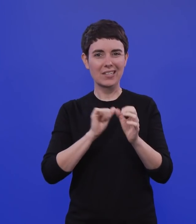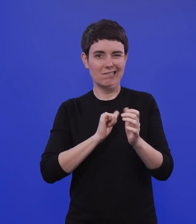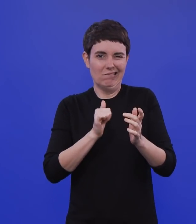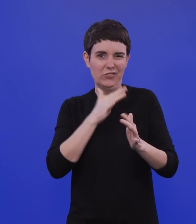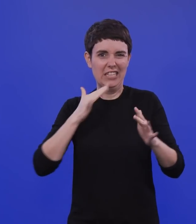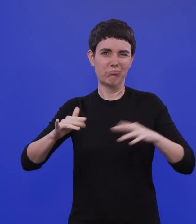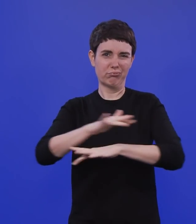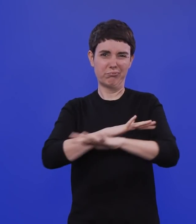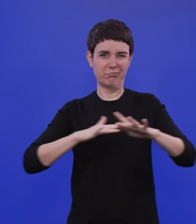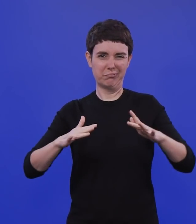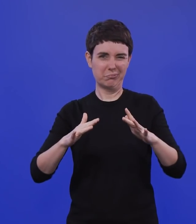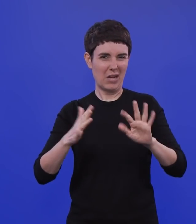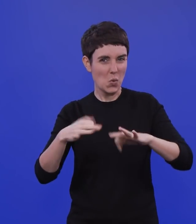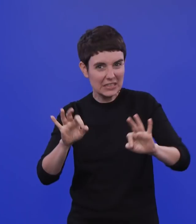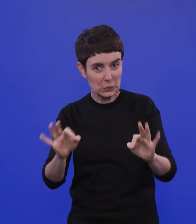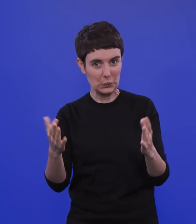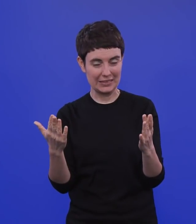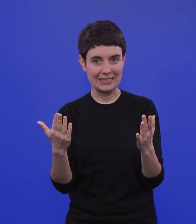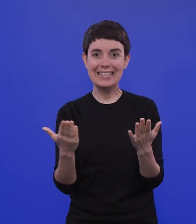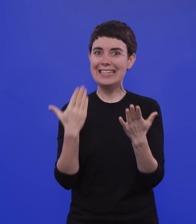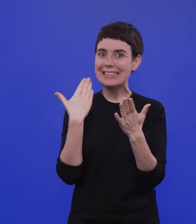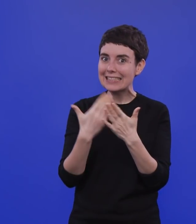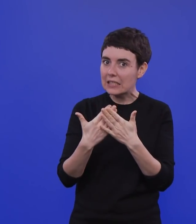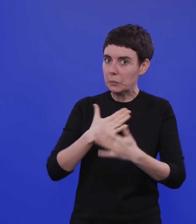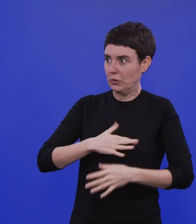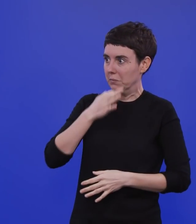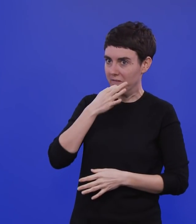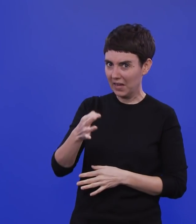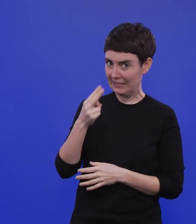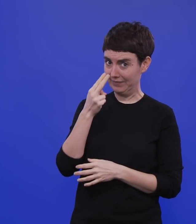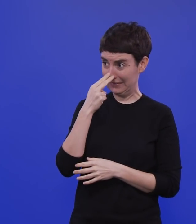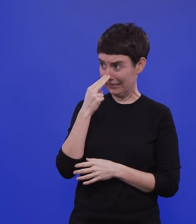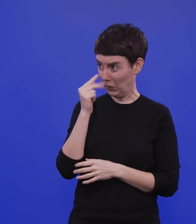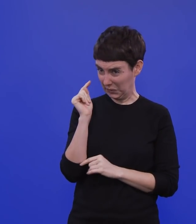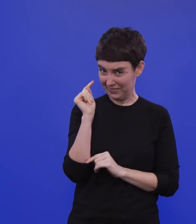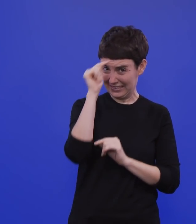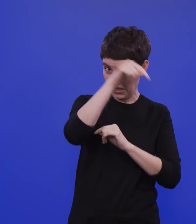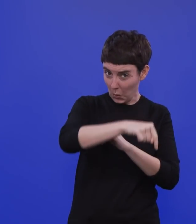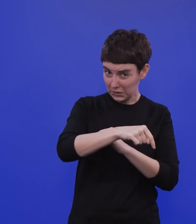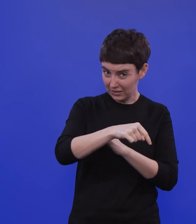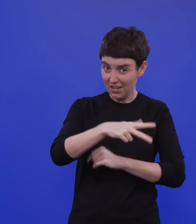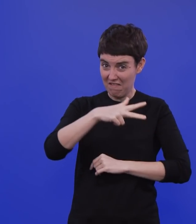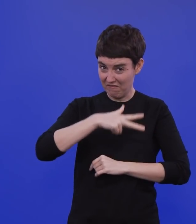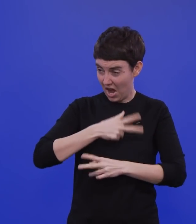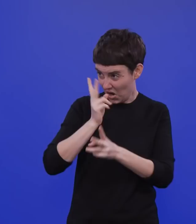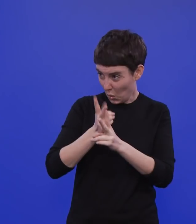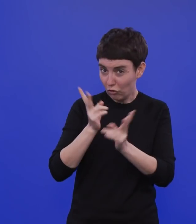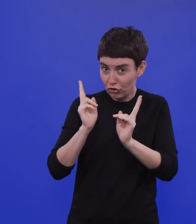welche Rolle spielen eigentlich bei diesen Temperaturen noch der Draußeneffekt, über den wir im Sommer so viel gesprochen haben. Also Tröpfchen und Aerosole verwehen